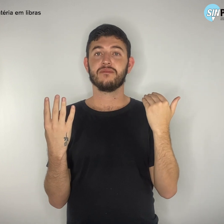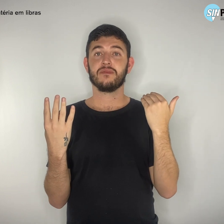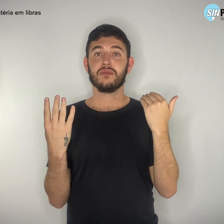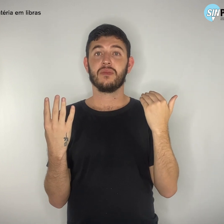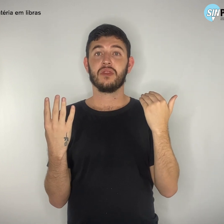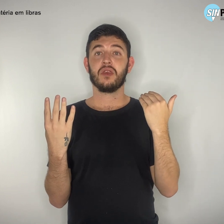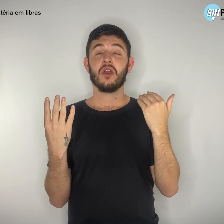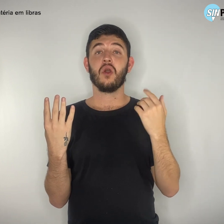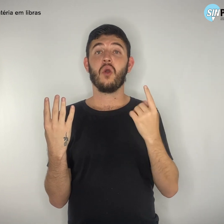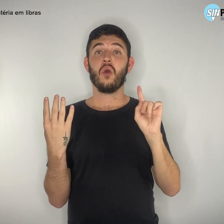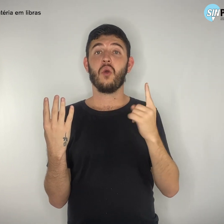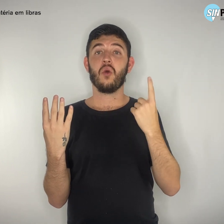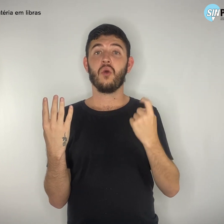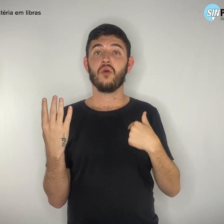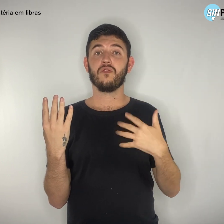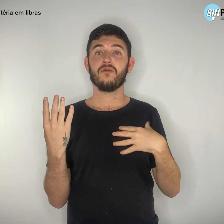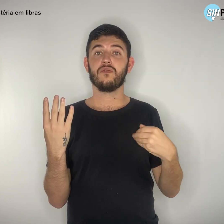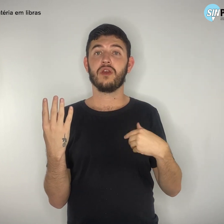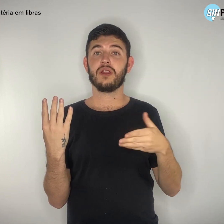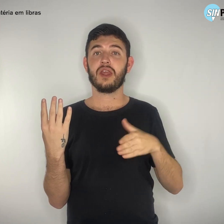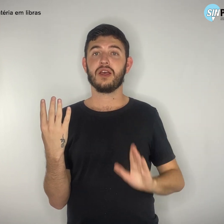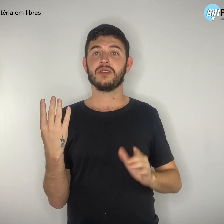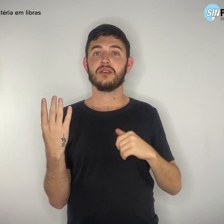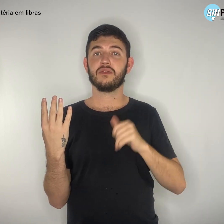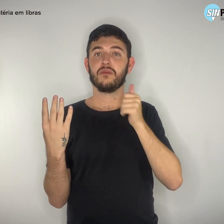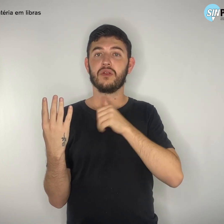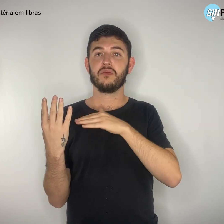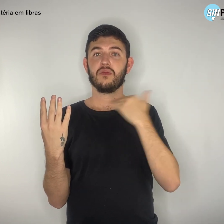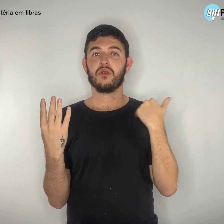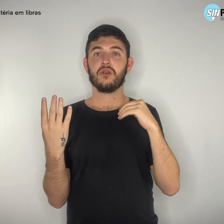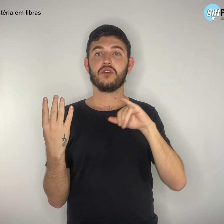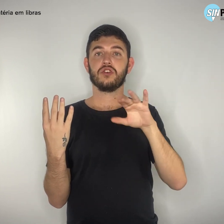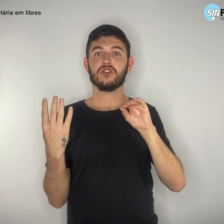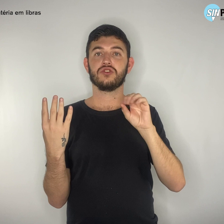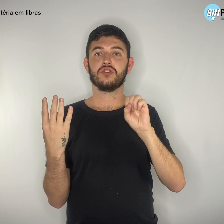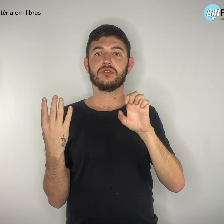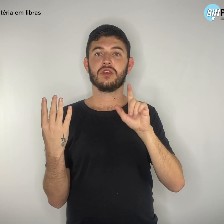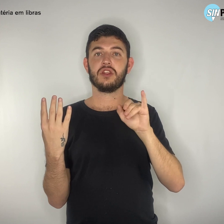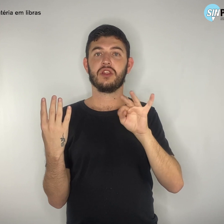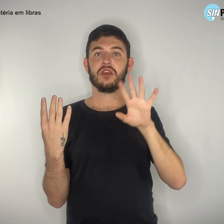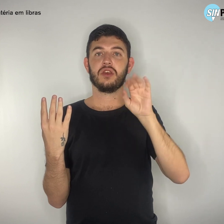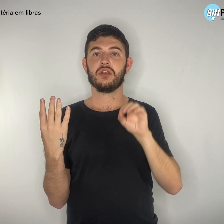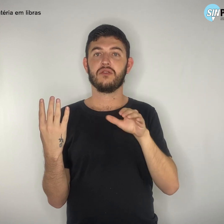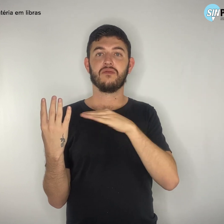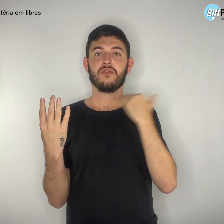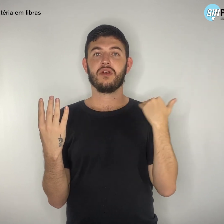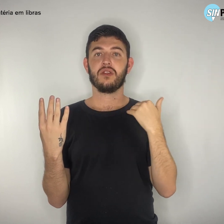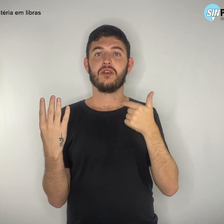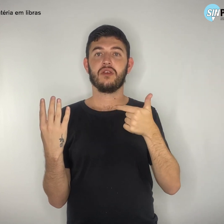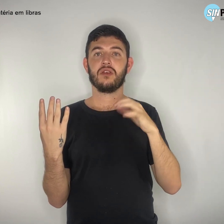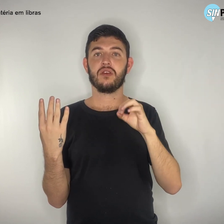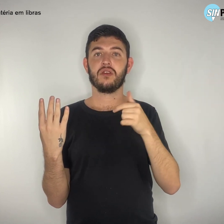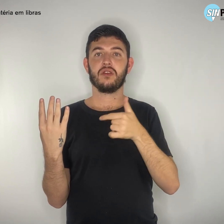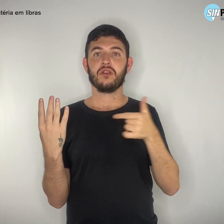único filho. E Joselito Lopes Carvalho faleceu em 2022 por